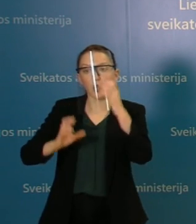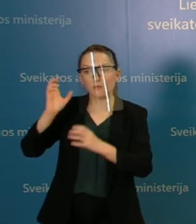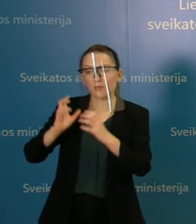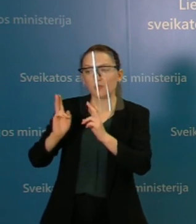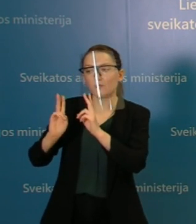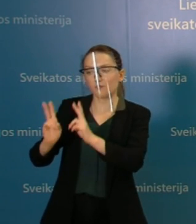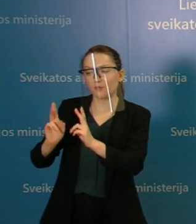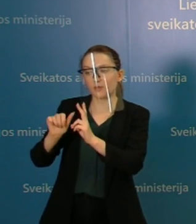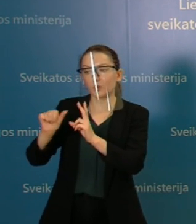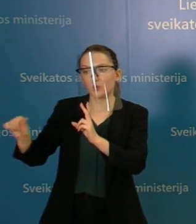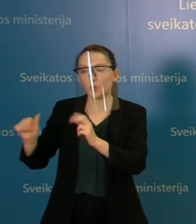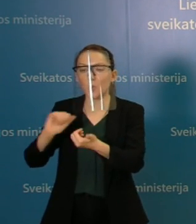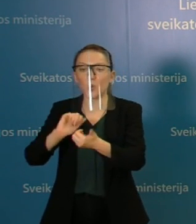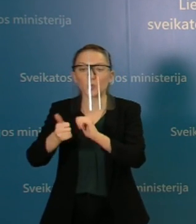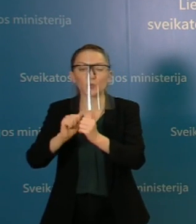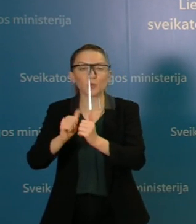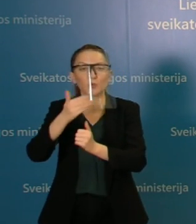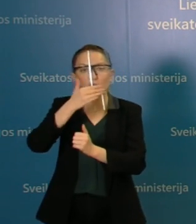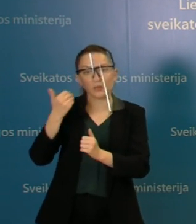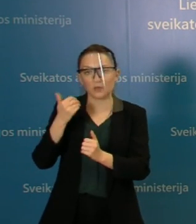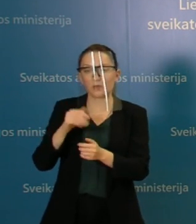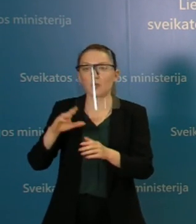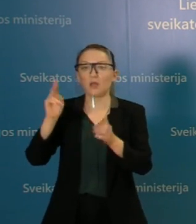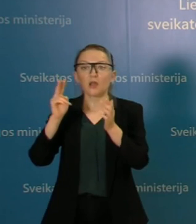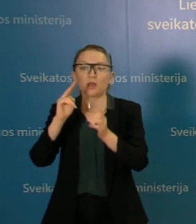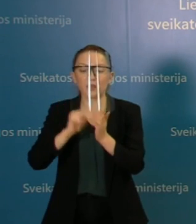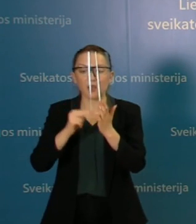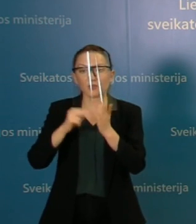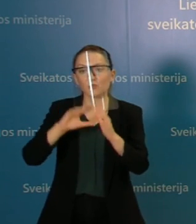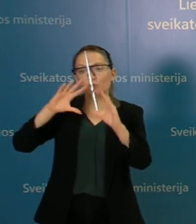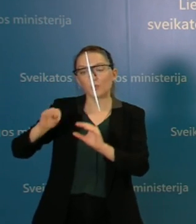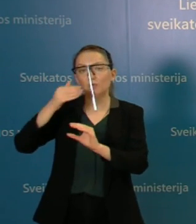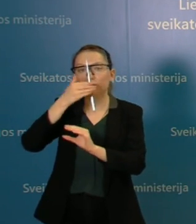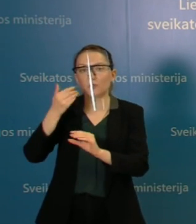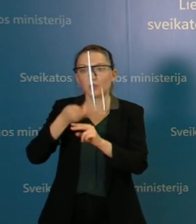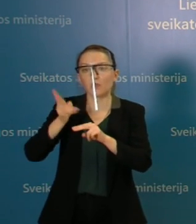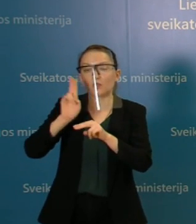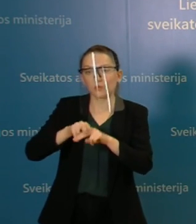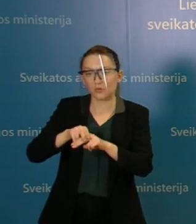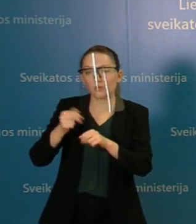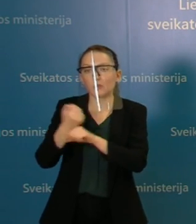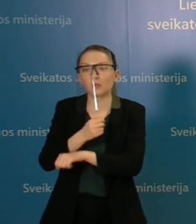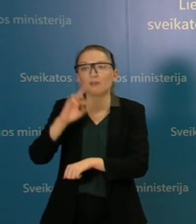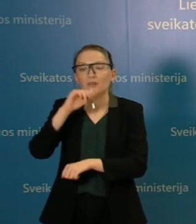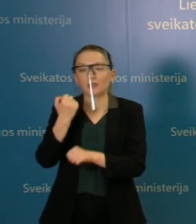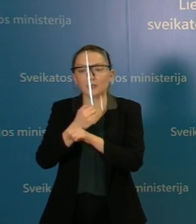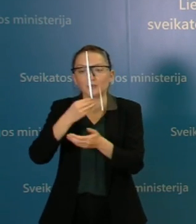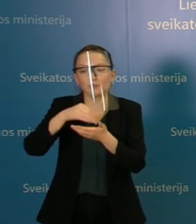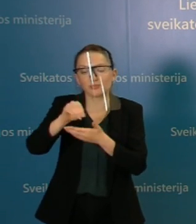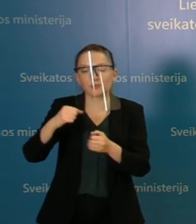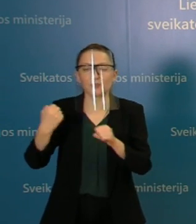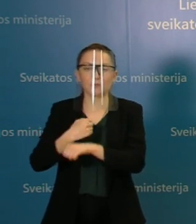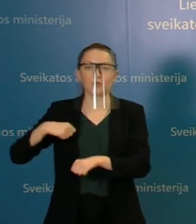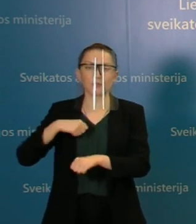tokias išimtis nekonkuruoja dėl kainų, jų nemažina. Ir tada tiem, kuriem tenka tokius vaistus pirkti, tenka